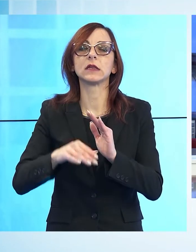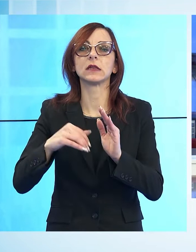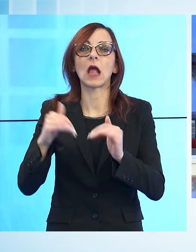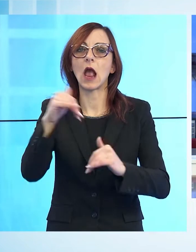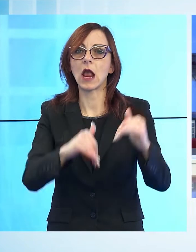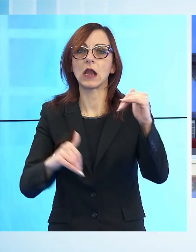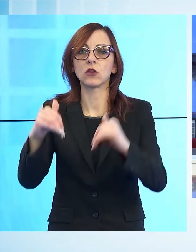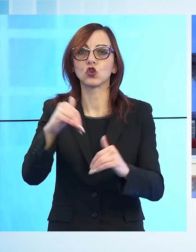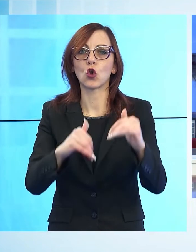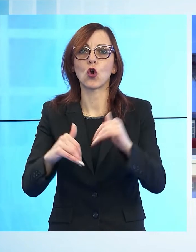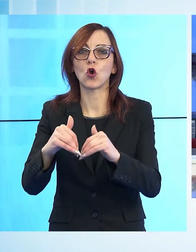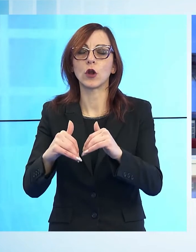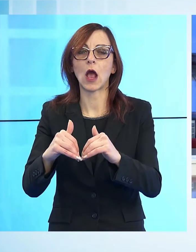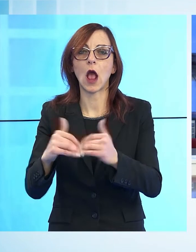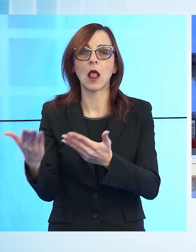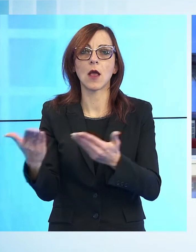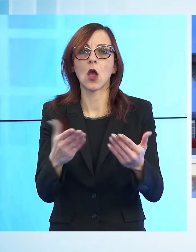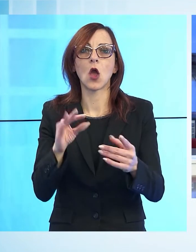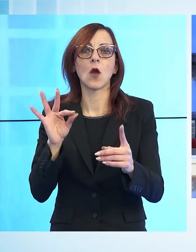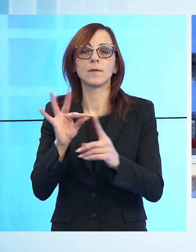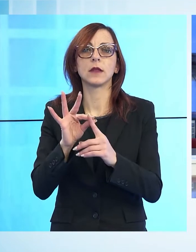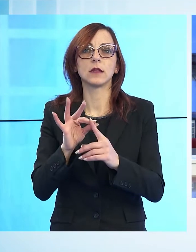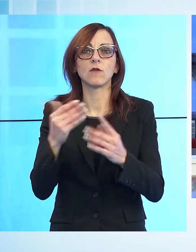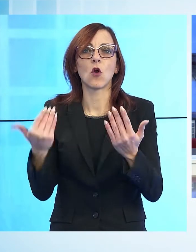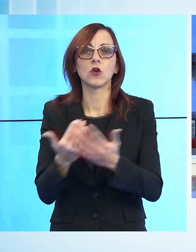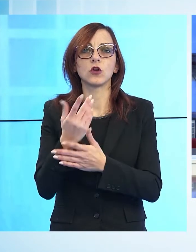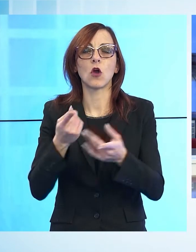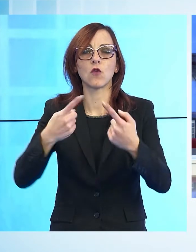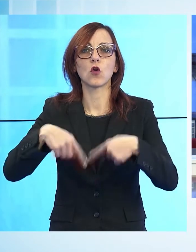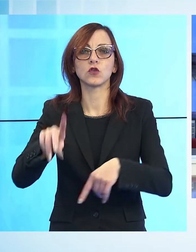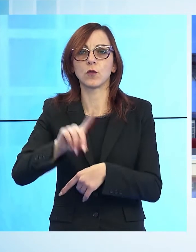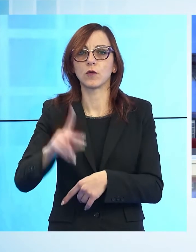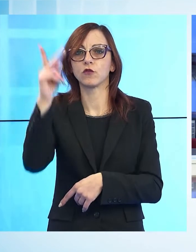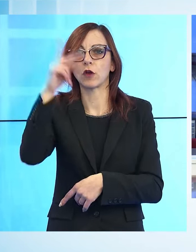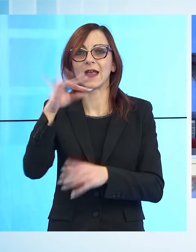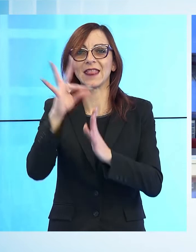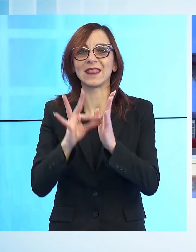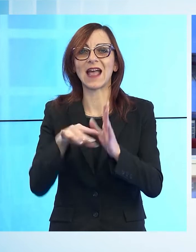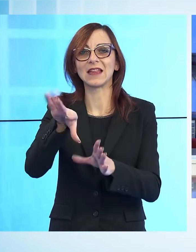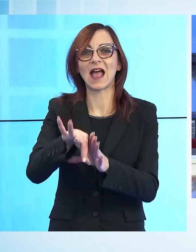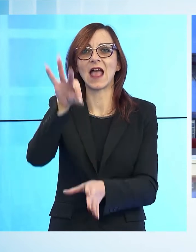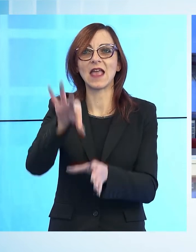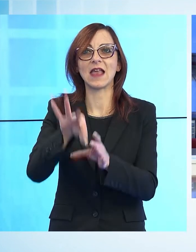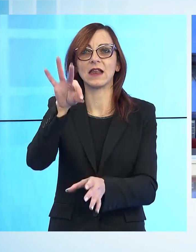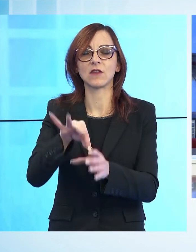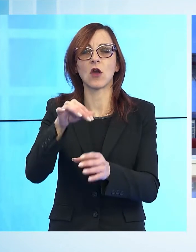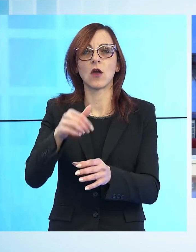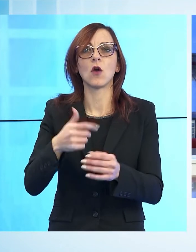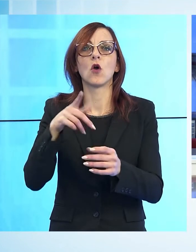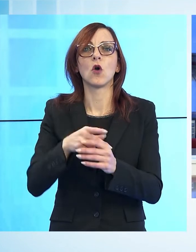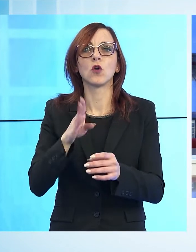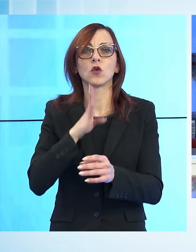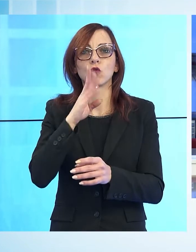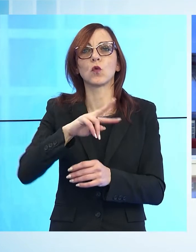che si presenta in vista del rinnovo del Consiglio provinciale di Lucca. La rata delle elezioni ormai da anni consultazioni di